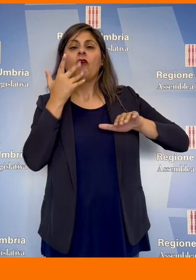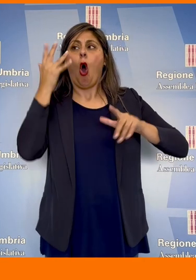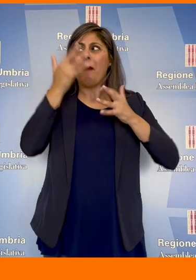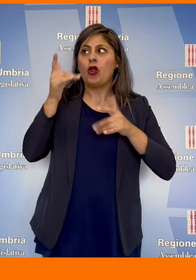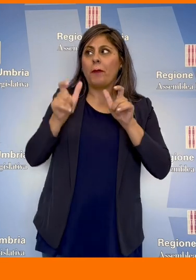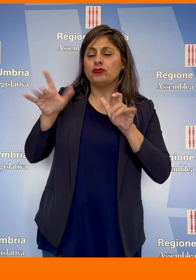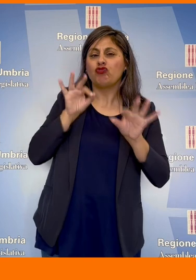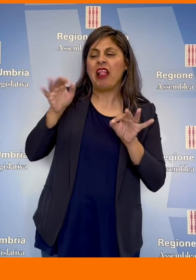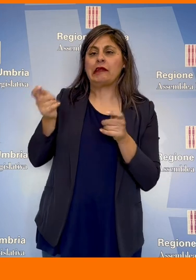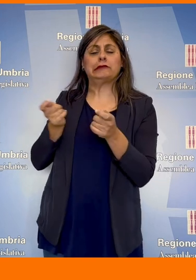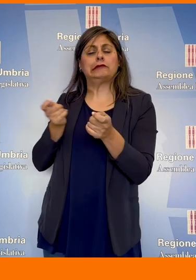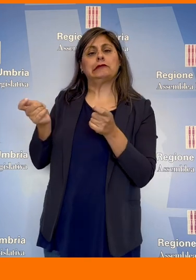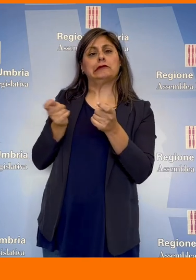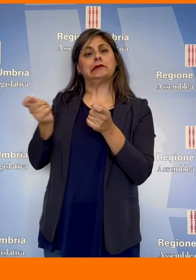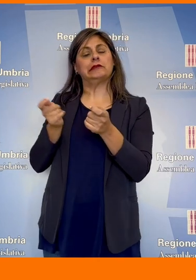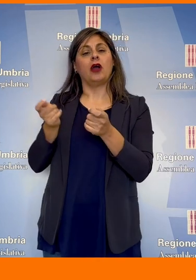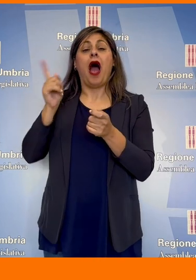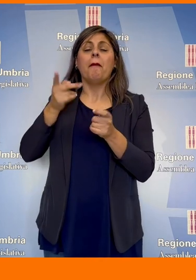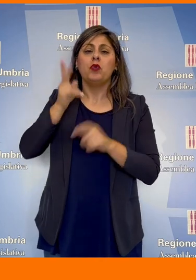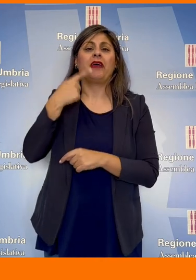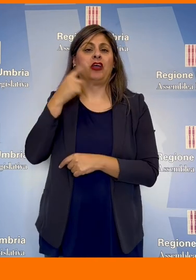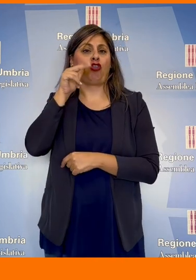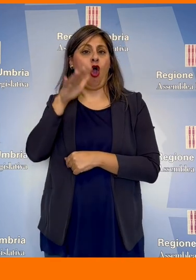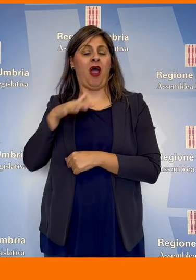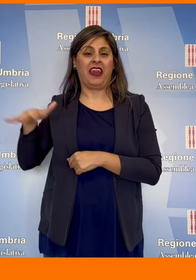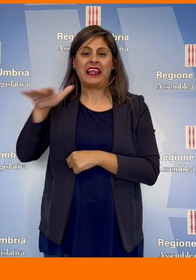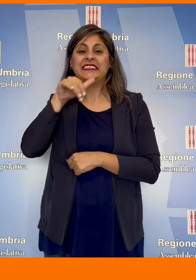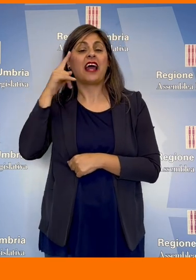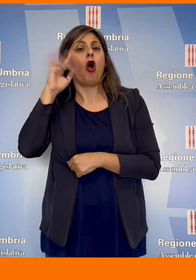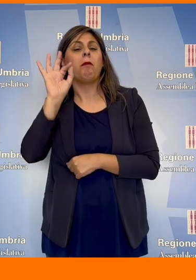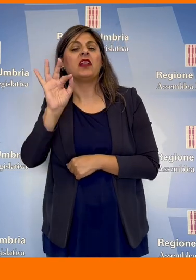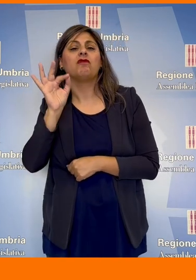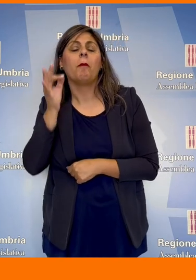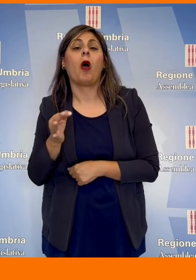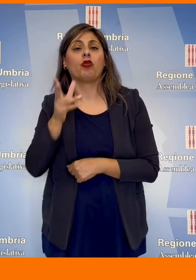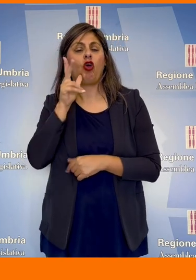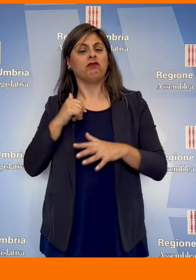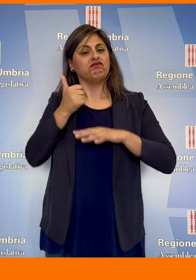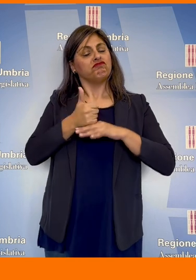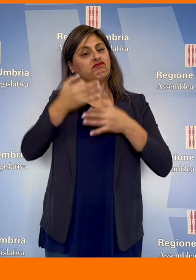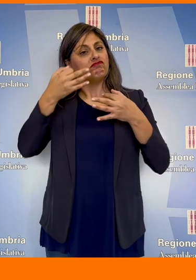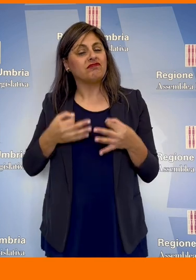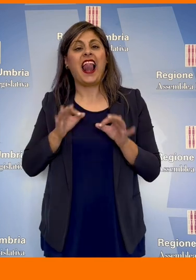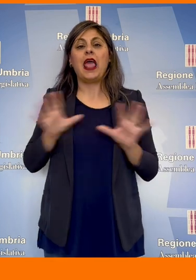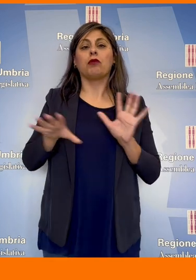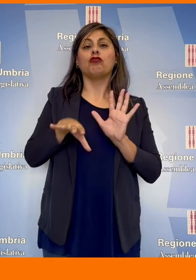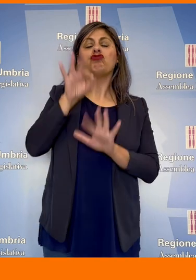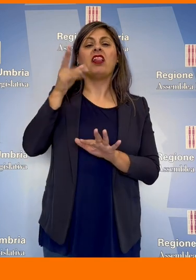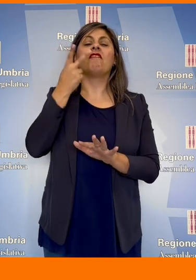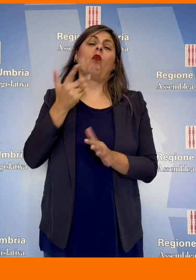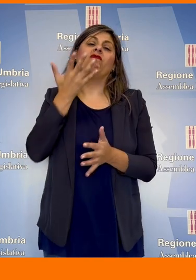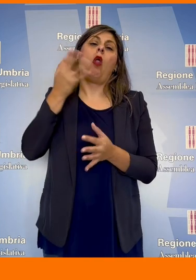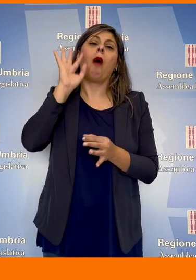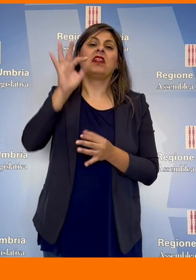opinioni e le scelte delle persone e in particolare delle donne per eliminare la cultura dell'autodeterminazione e della libertà di